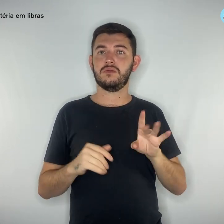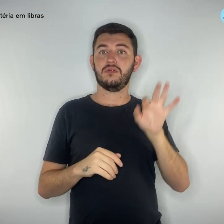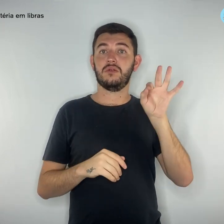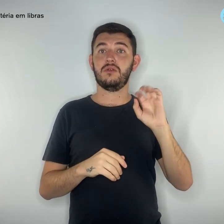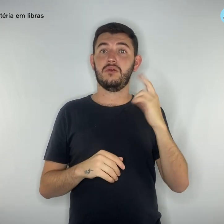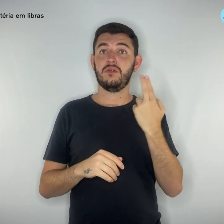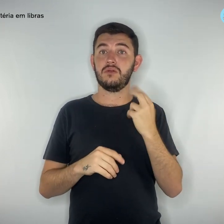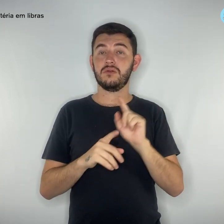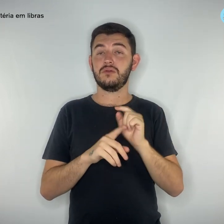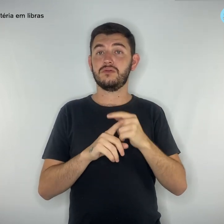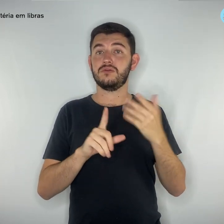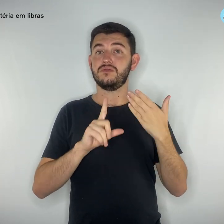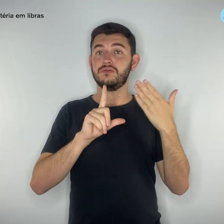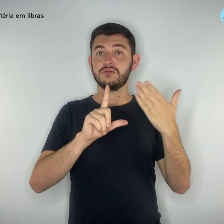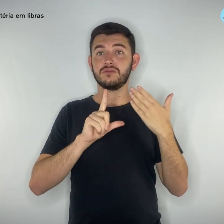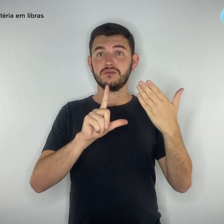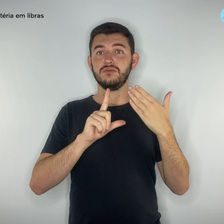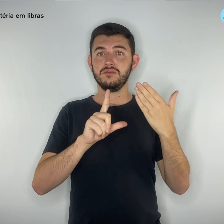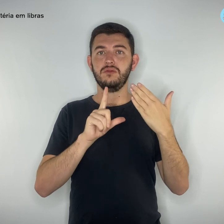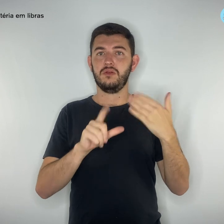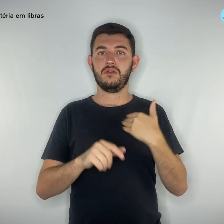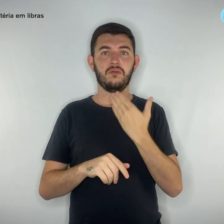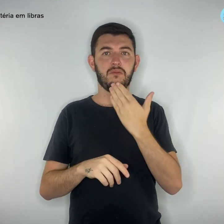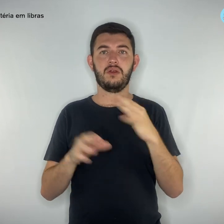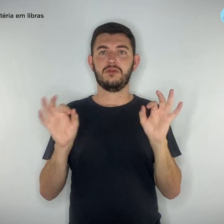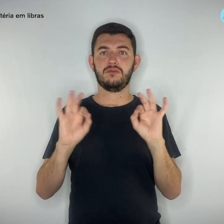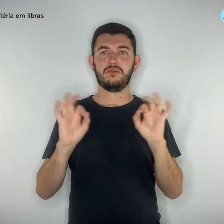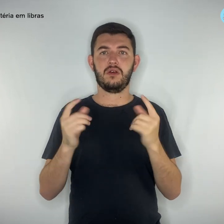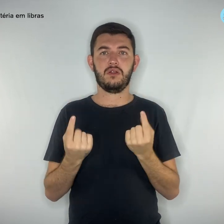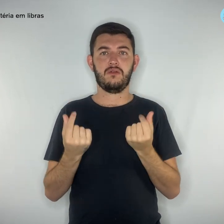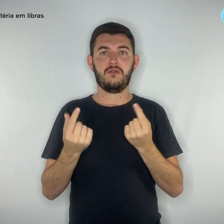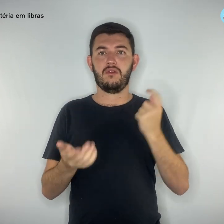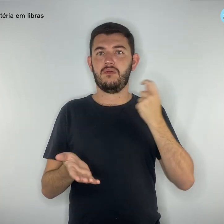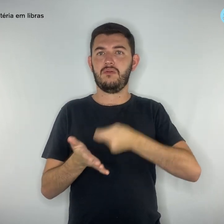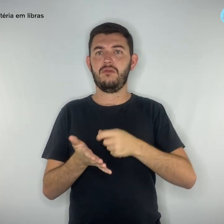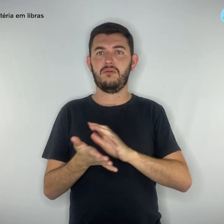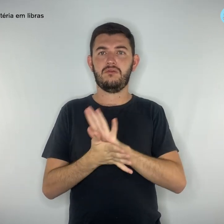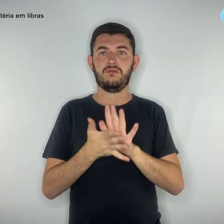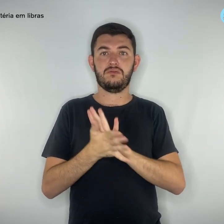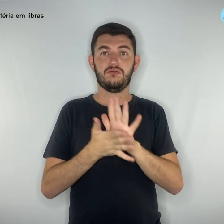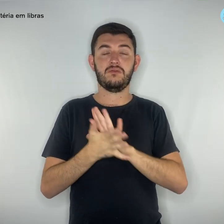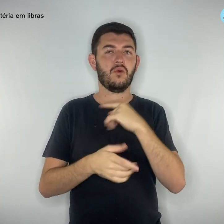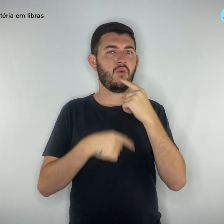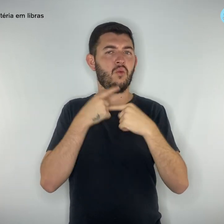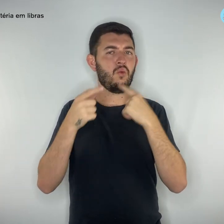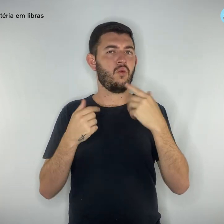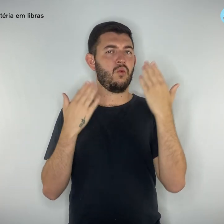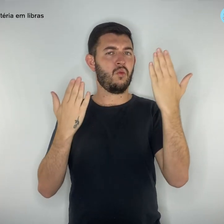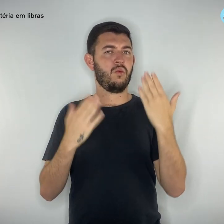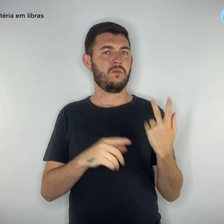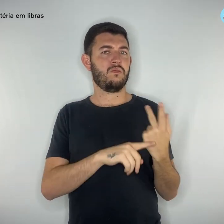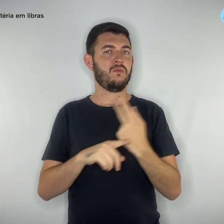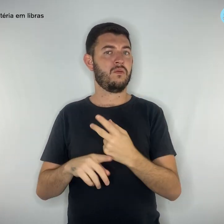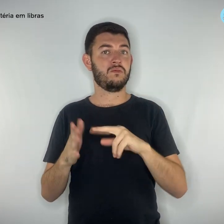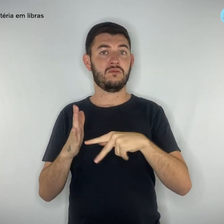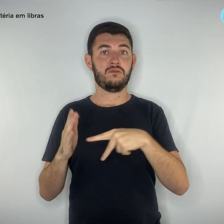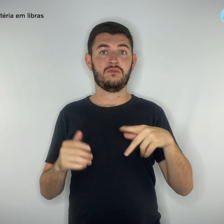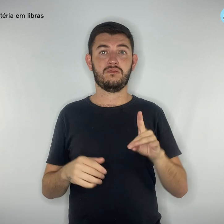cobrar qualquer valor. Em caso de dúvidas, ligue para o sindicato ou para o escritório